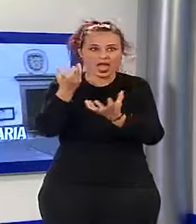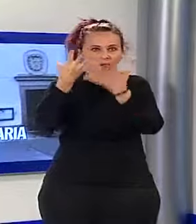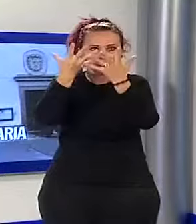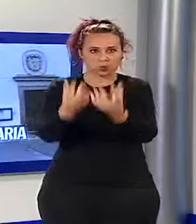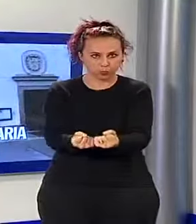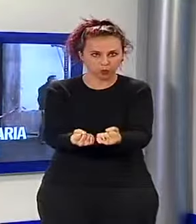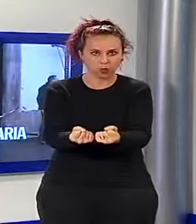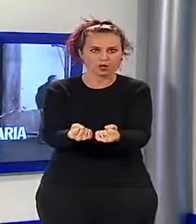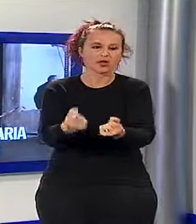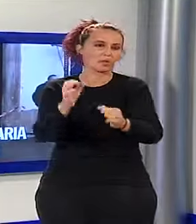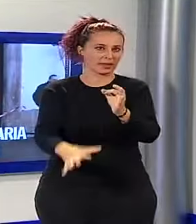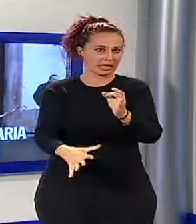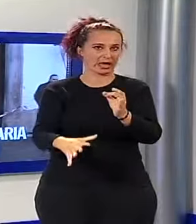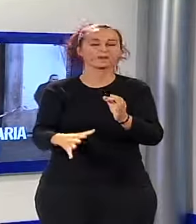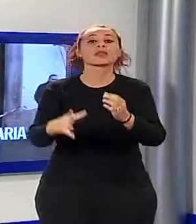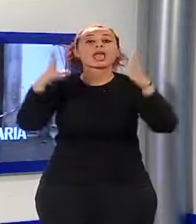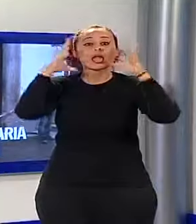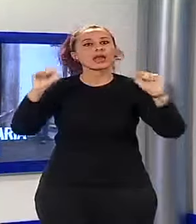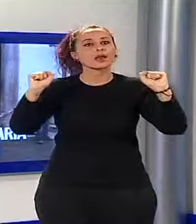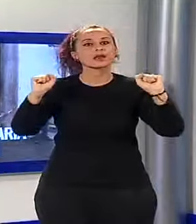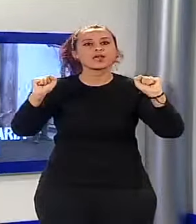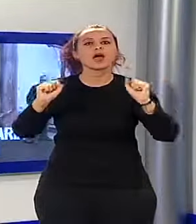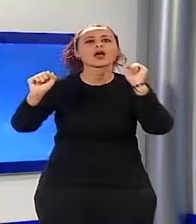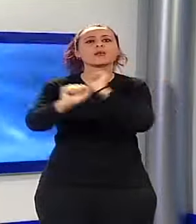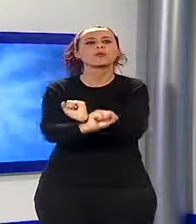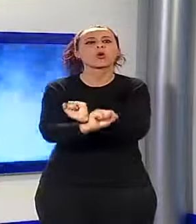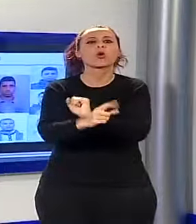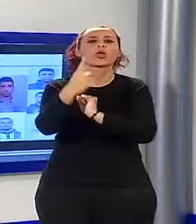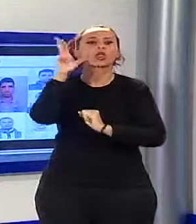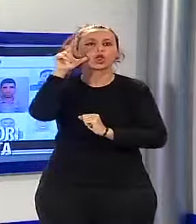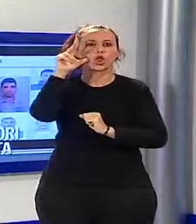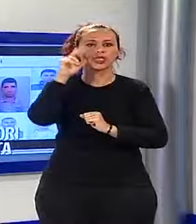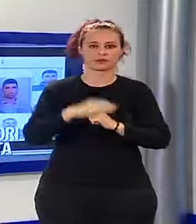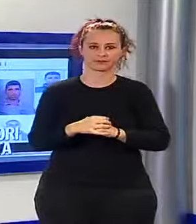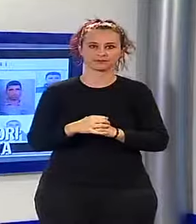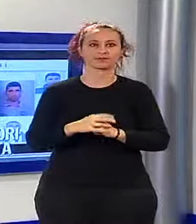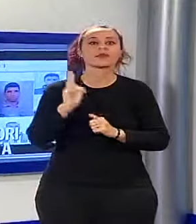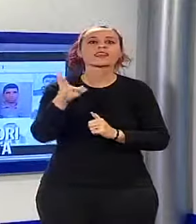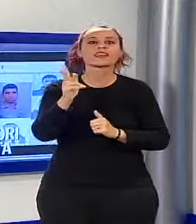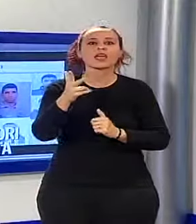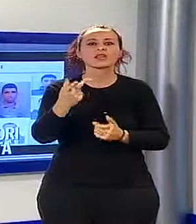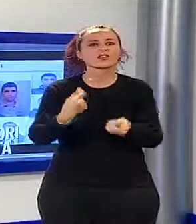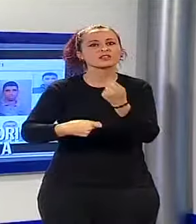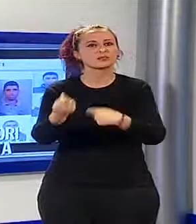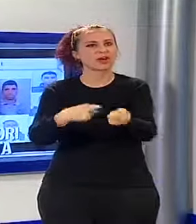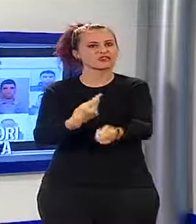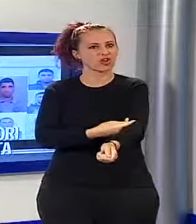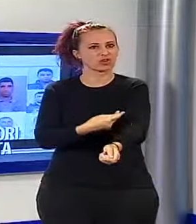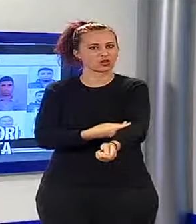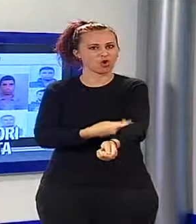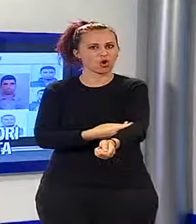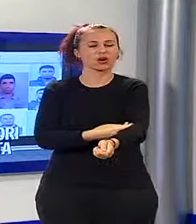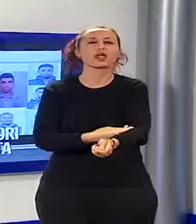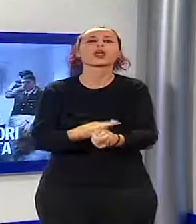state subito spente, i carabinieri hanno fermato una donna. 13 spacciatori arrestati nella